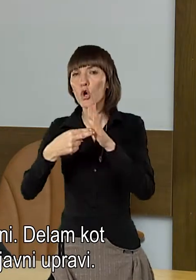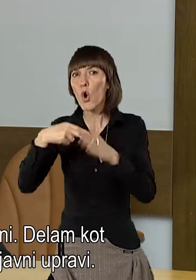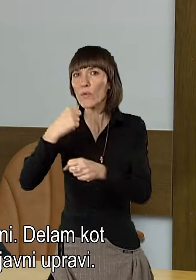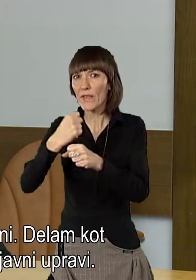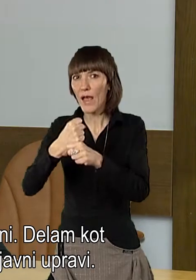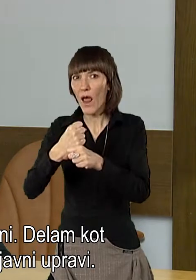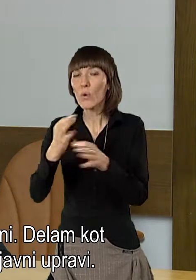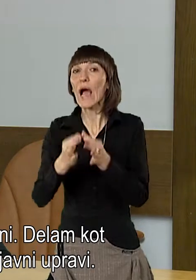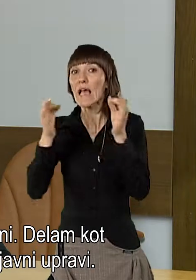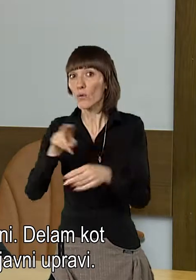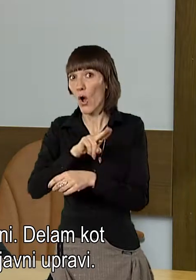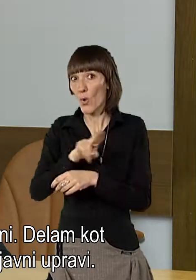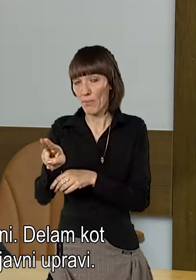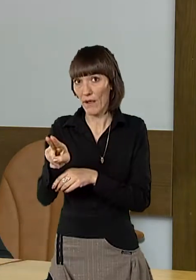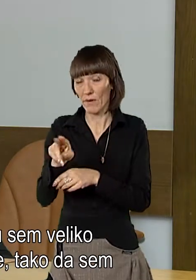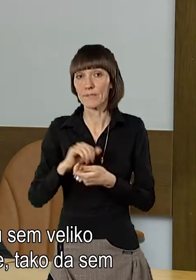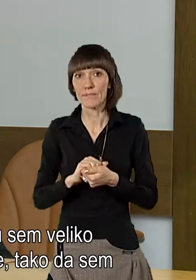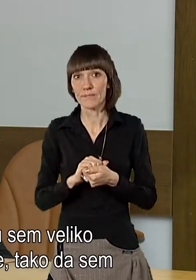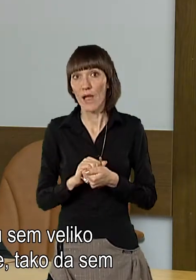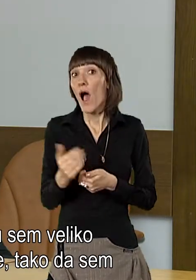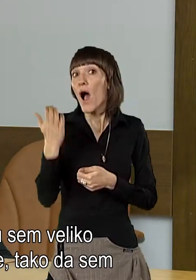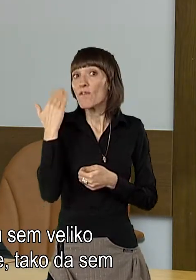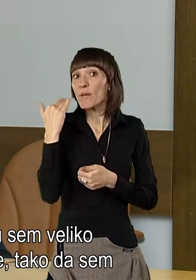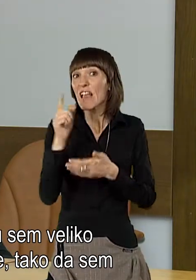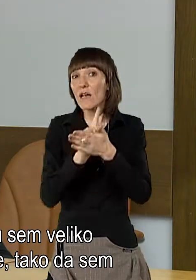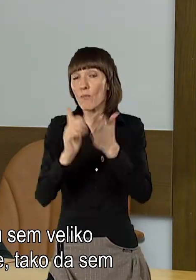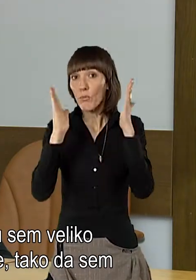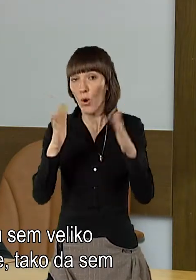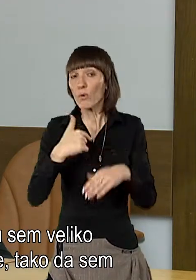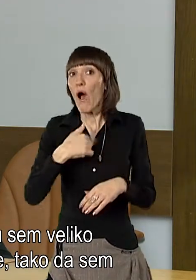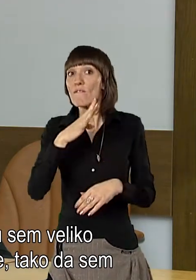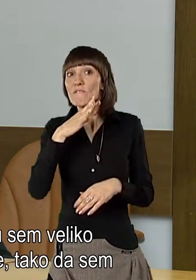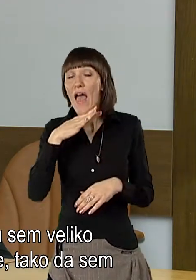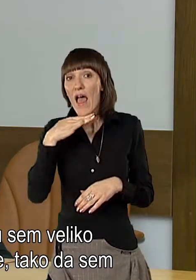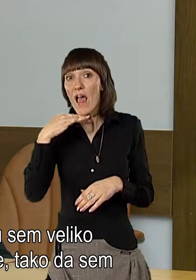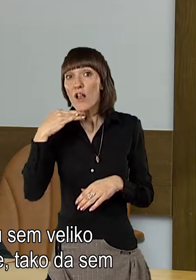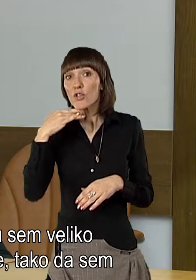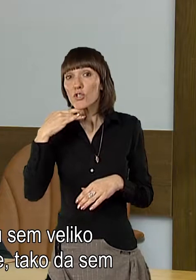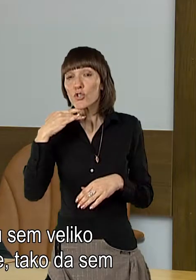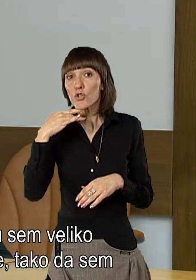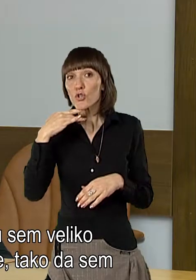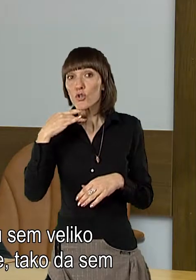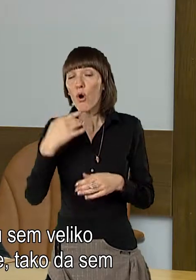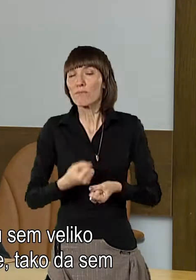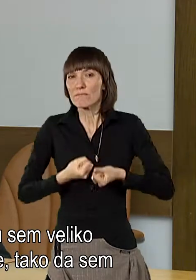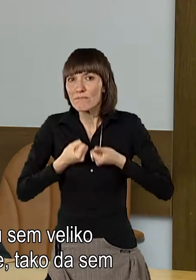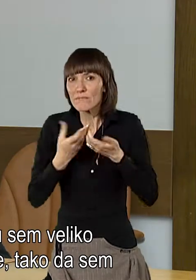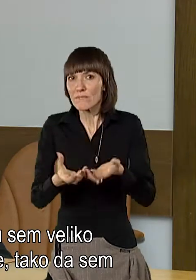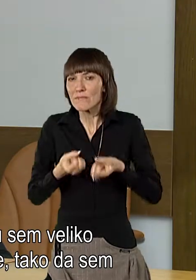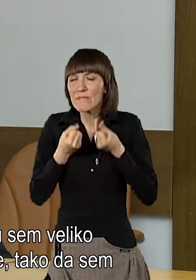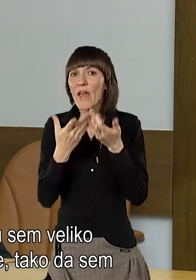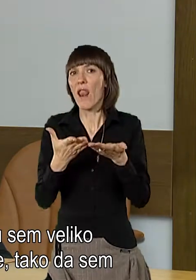delavka v javni upravi. V pretekljem obdobju, bom rekla, sem kar veliko vlagala v